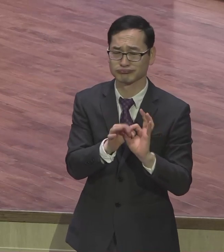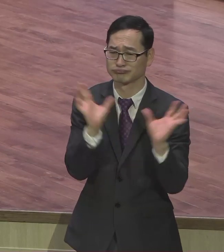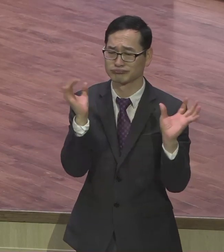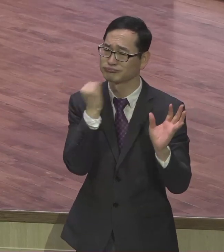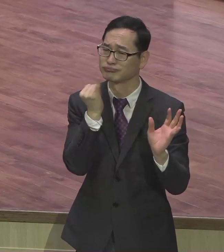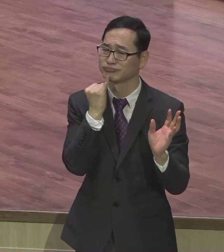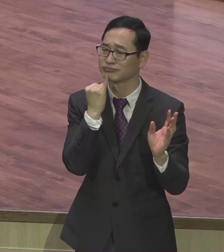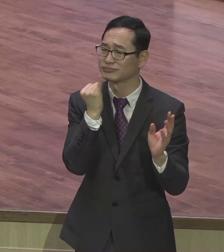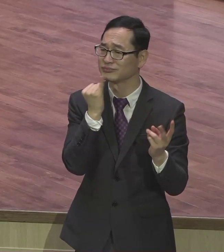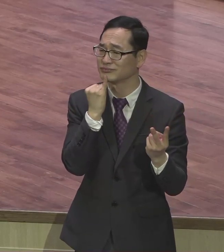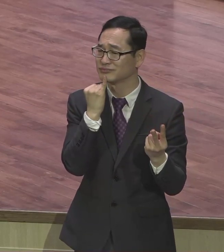상관없다 아무 요한없다